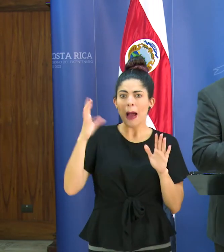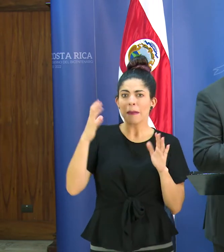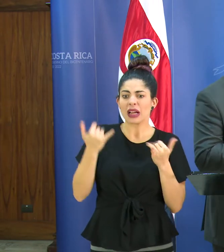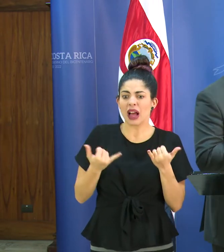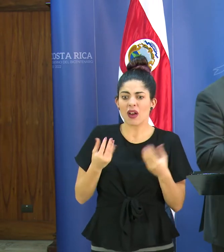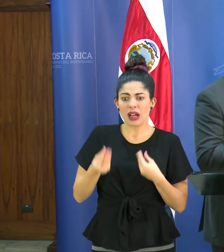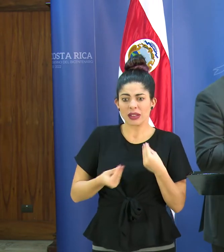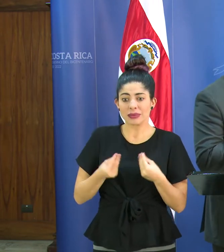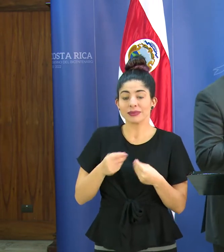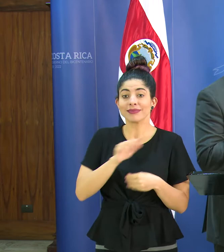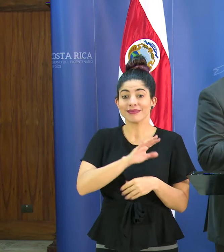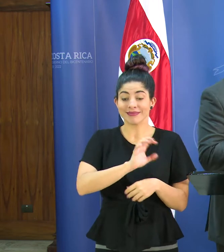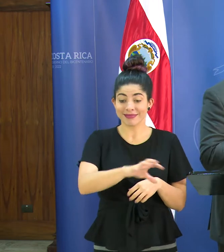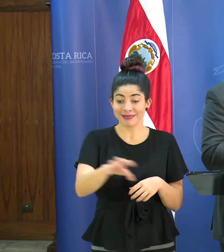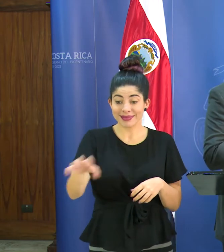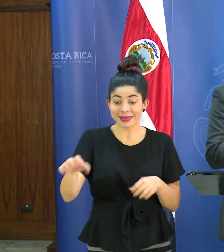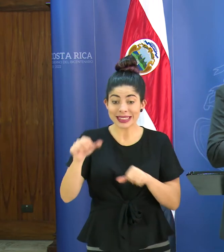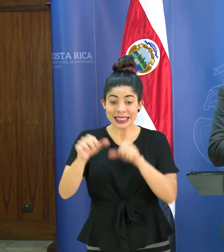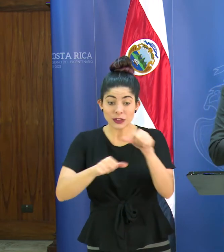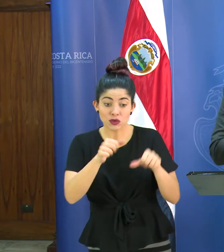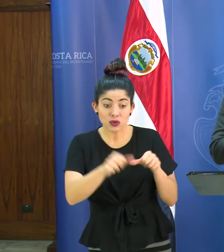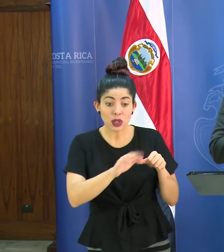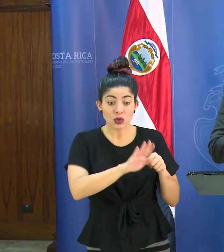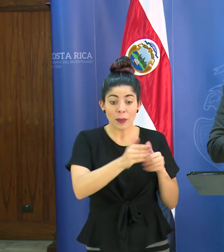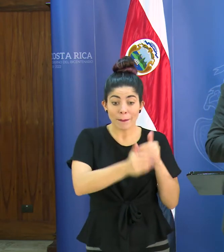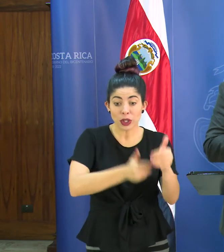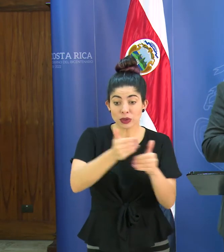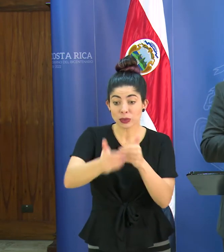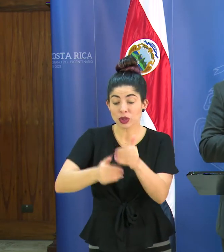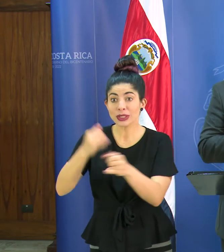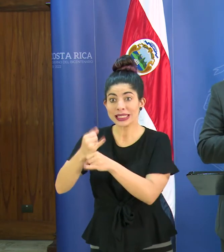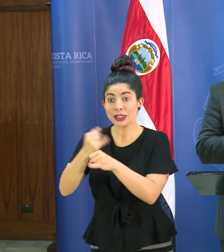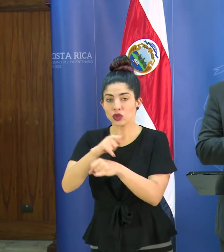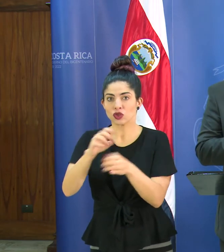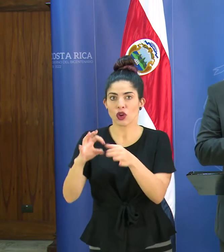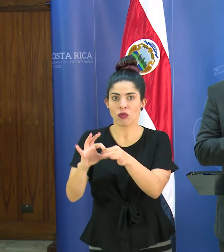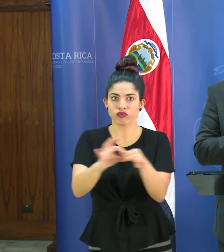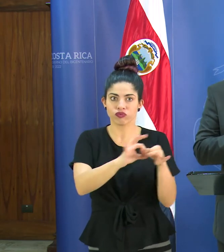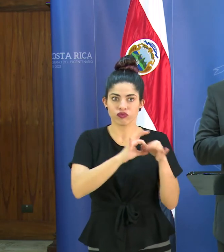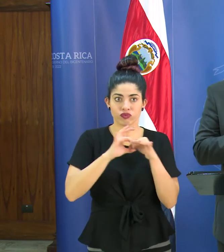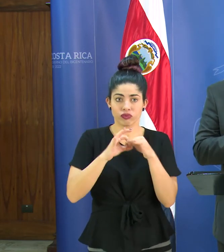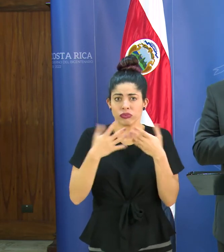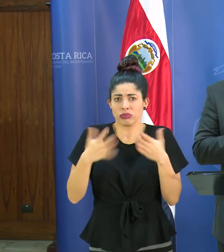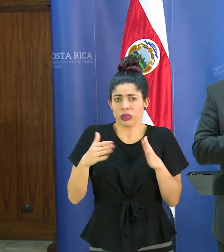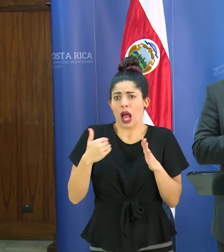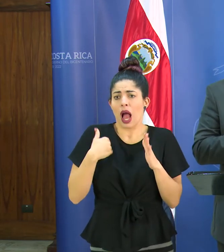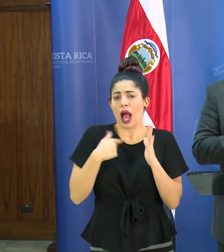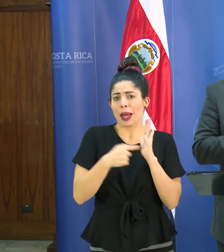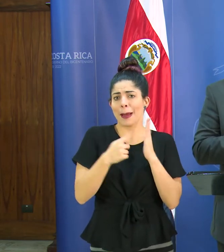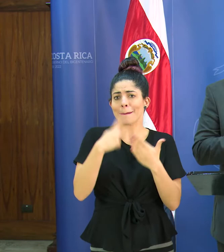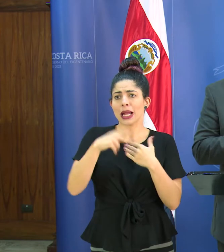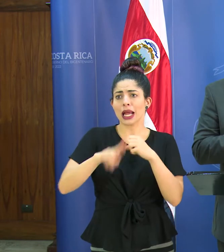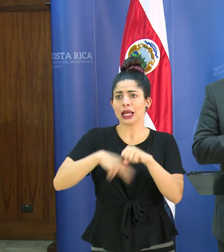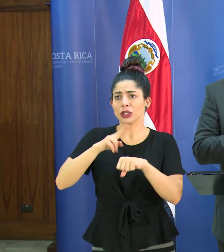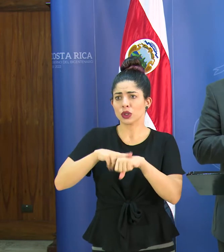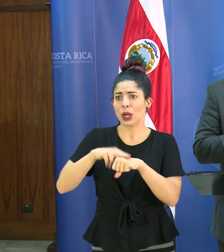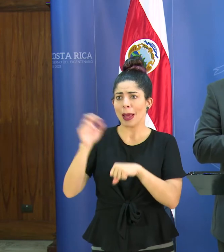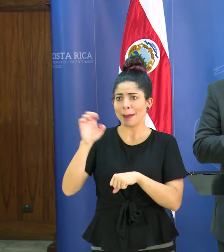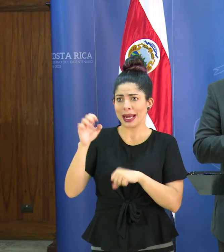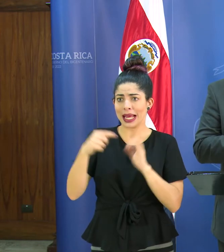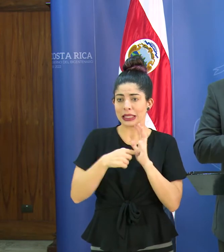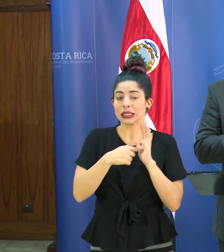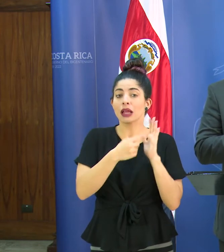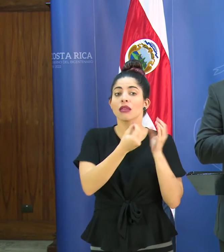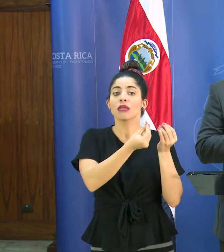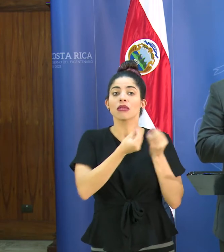enlazar los esfuerzos activar los procedimientos institucionales que están establecidos en un plan nacional de emergencia que nos